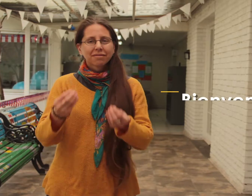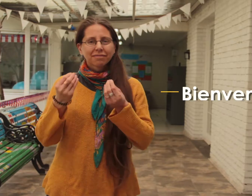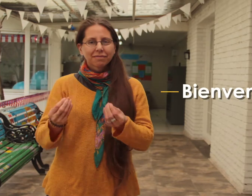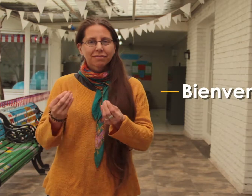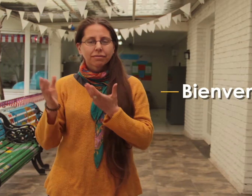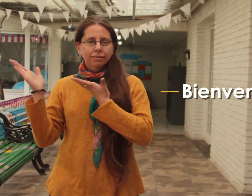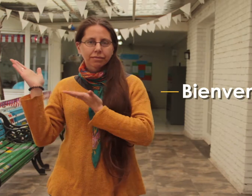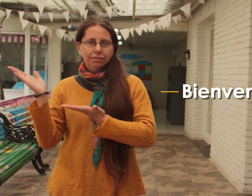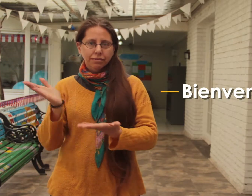Bienvenido